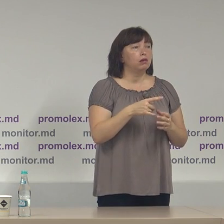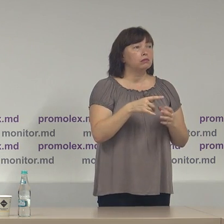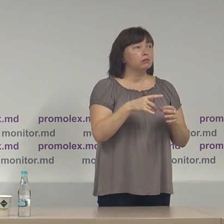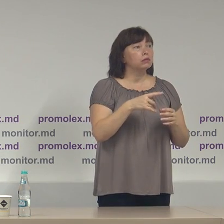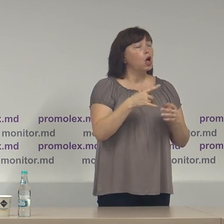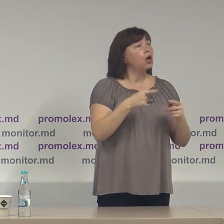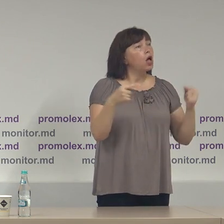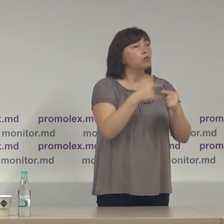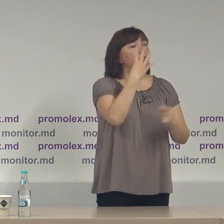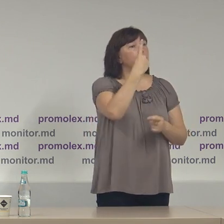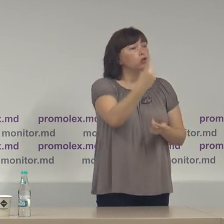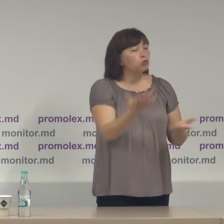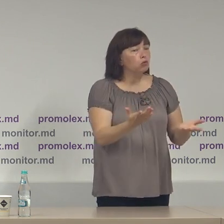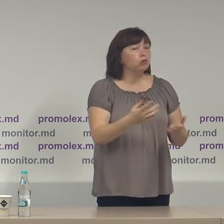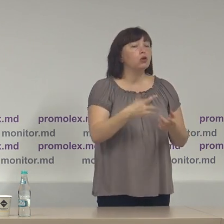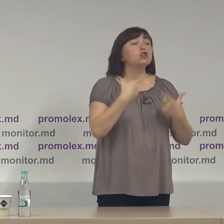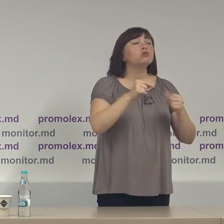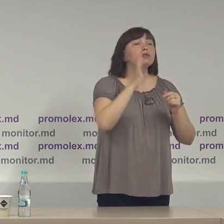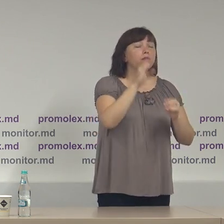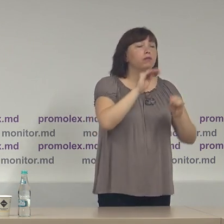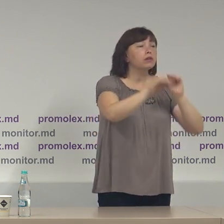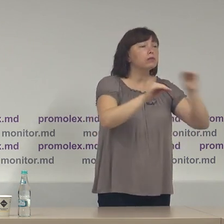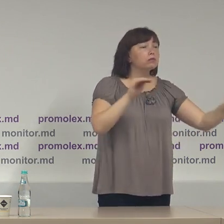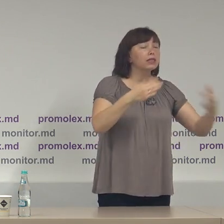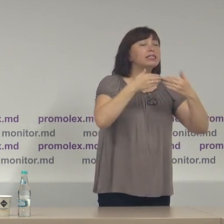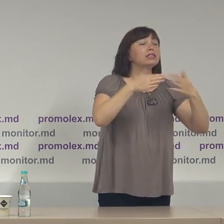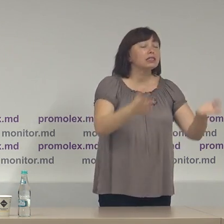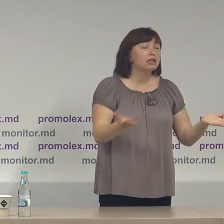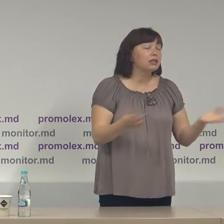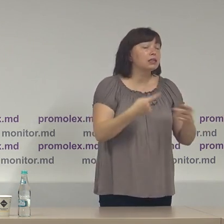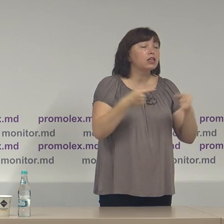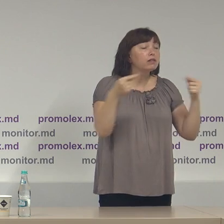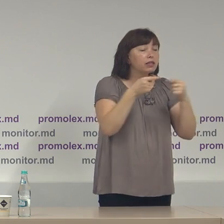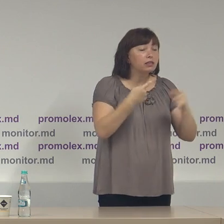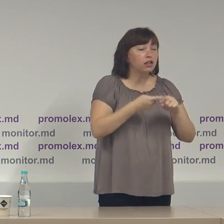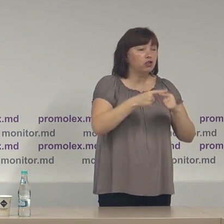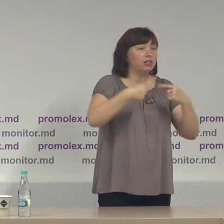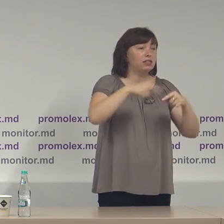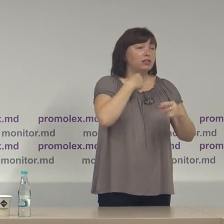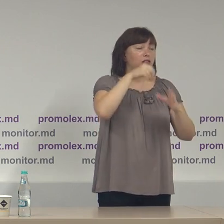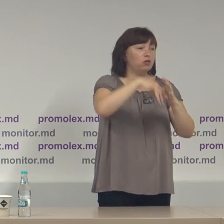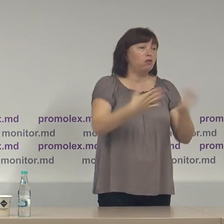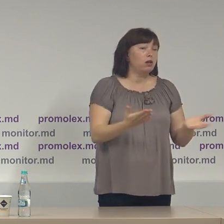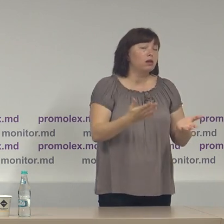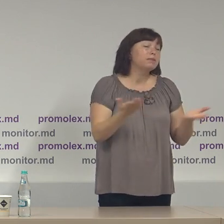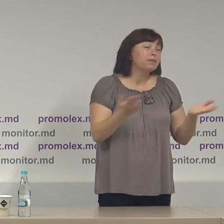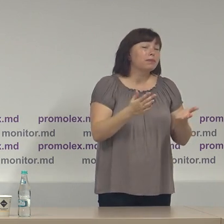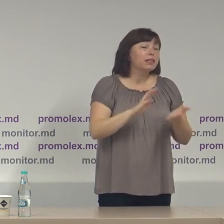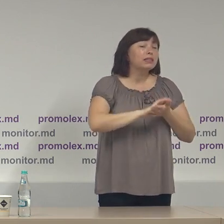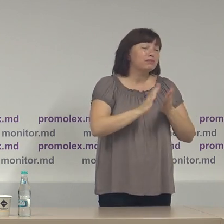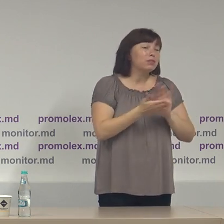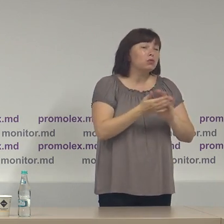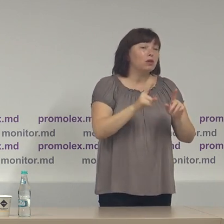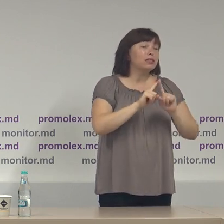această cifră și unde vor fi deschise foarte exact aceste secții de votare decât cu anumite situații specifice